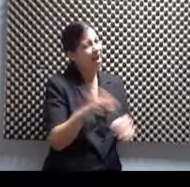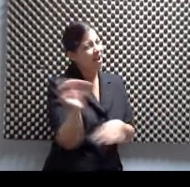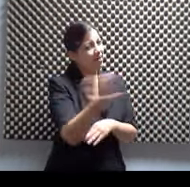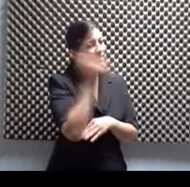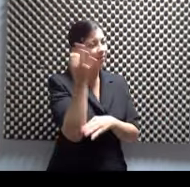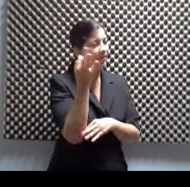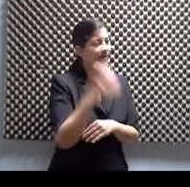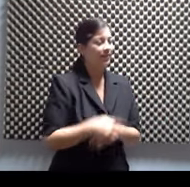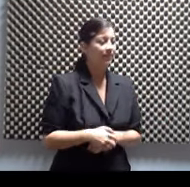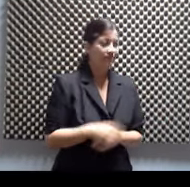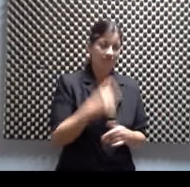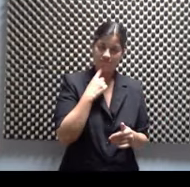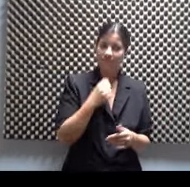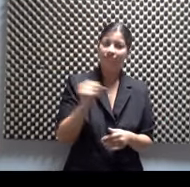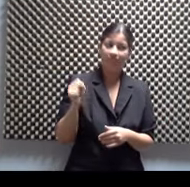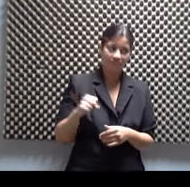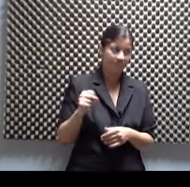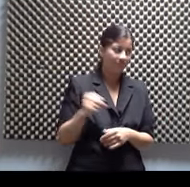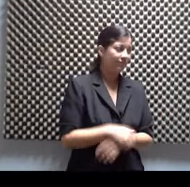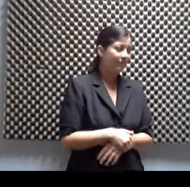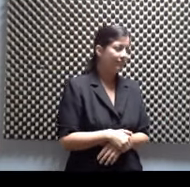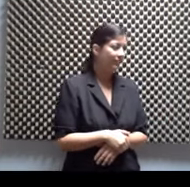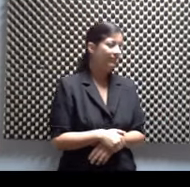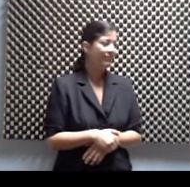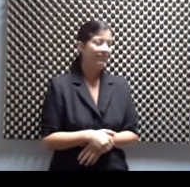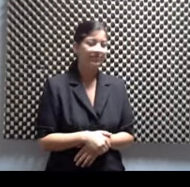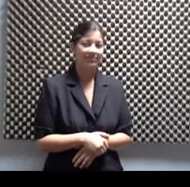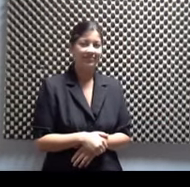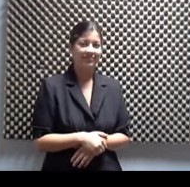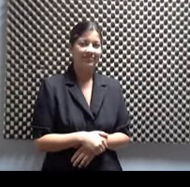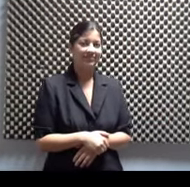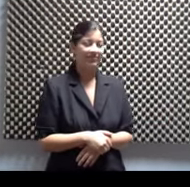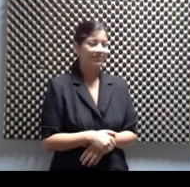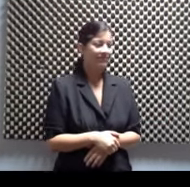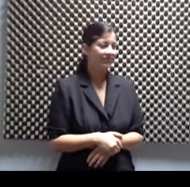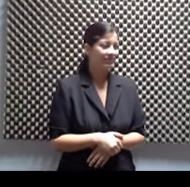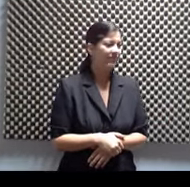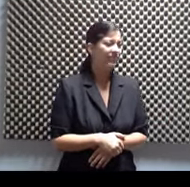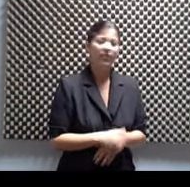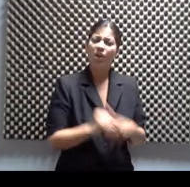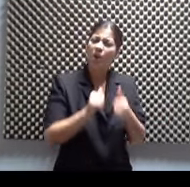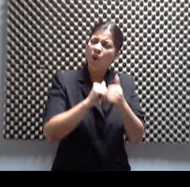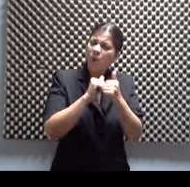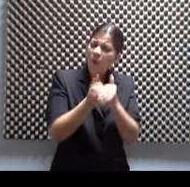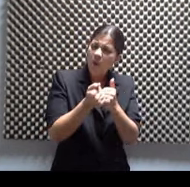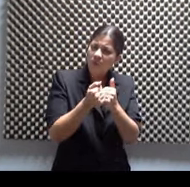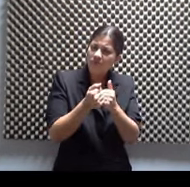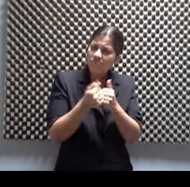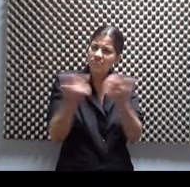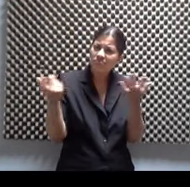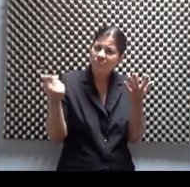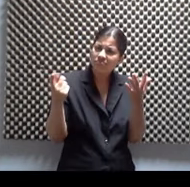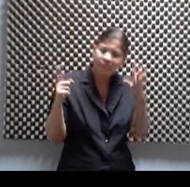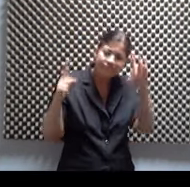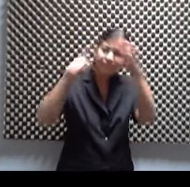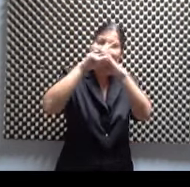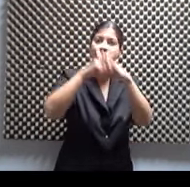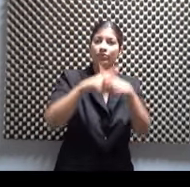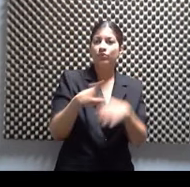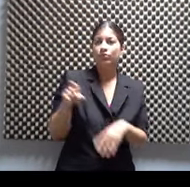Analia, ahora me maturito ahí. maturito. Sí, me están diciendo ya que. ¿Cómo surge todo esto? O ¿cómo surge que tú estás allá? Yo vivo